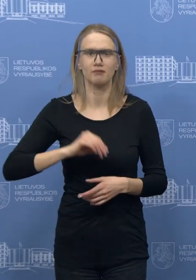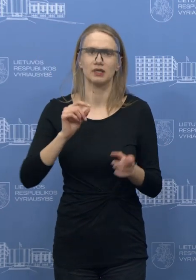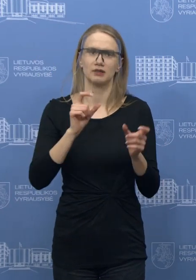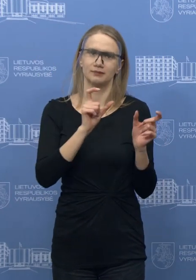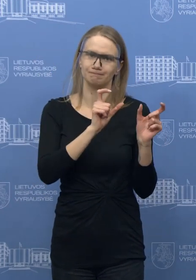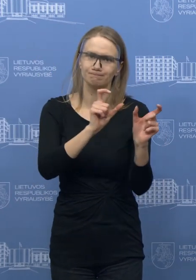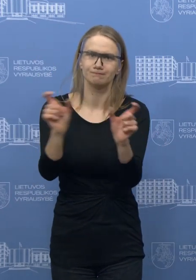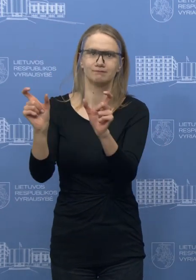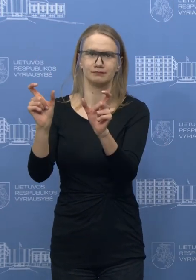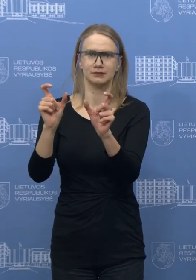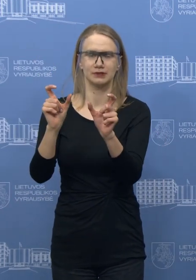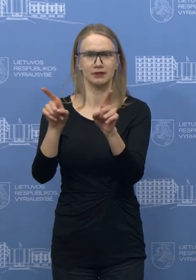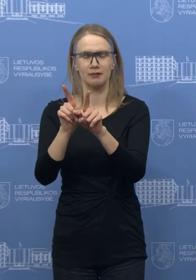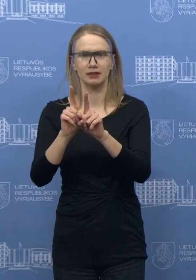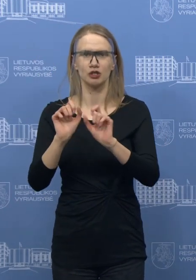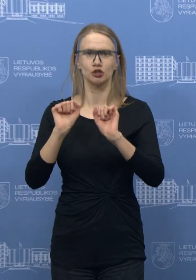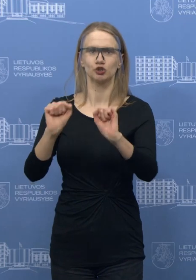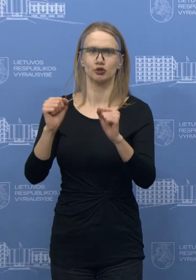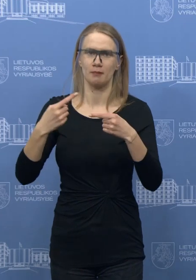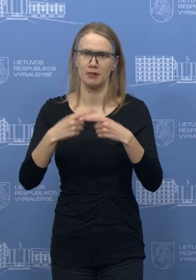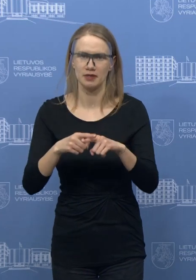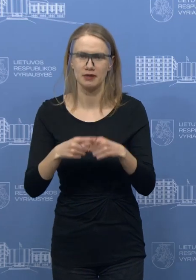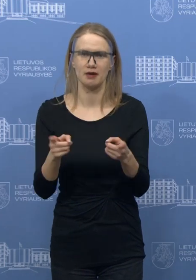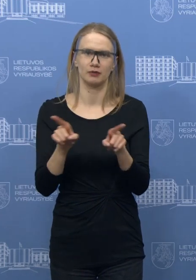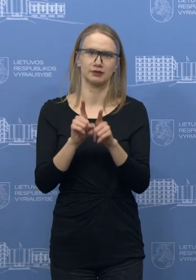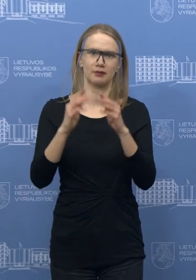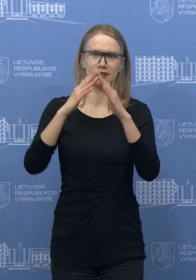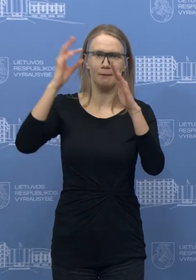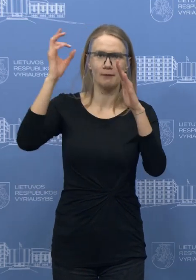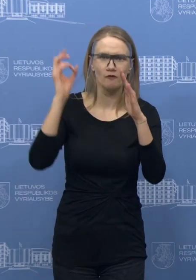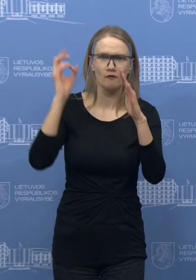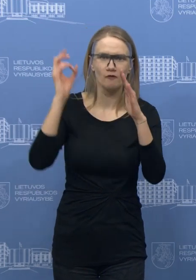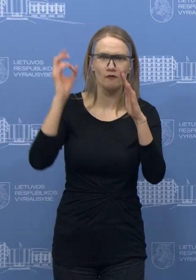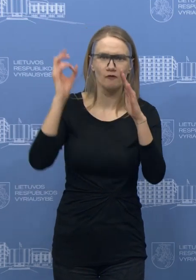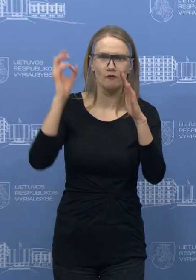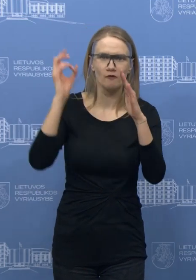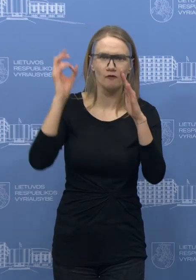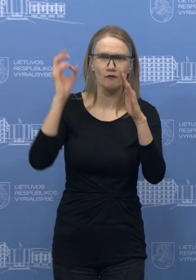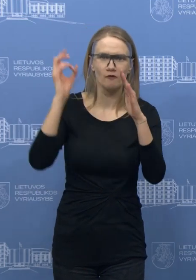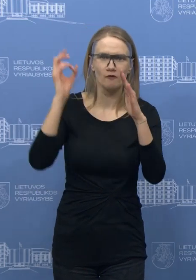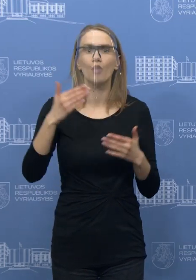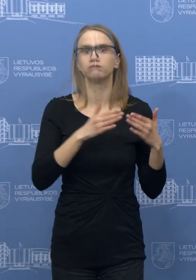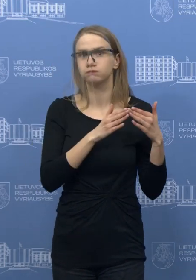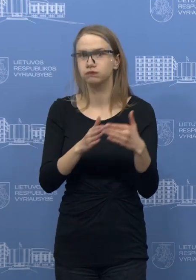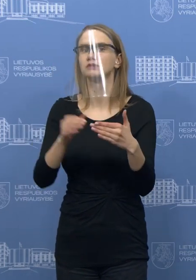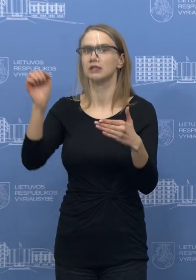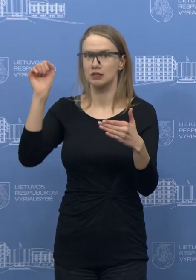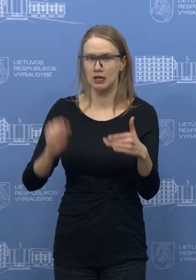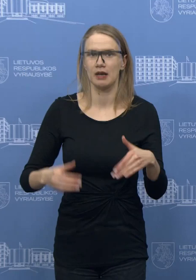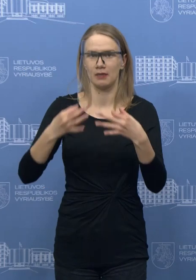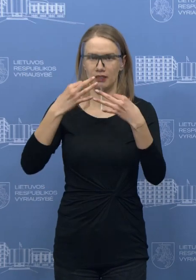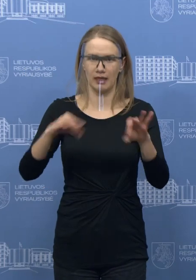apsaugos priemonės, kalbant apie izoliaciją, karantinavimą. Tai dėl to šitas kanalas yra palinktas. Reikia